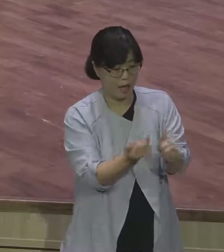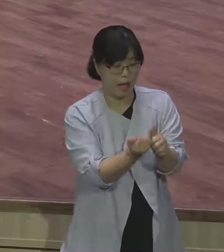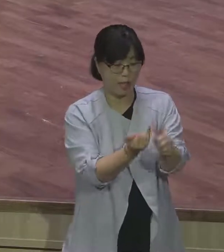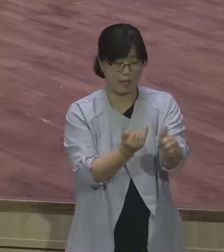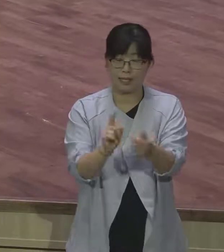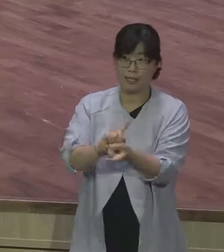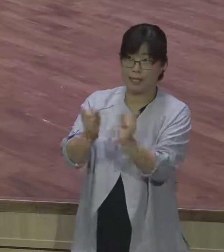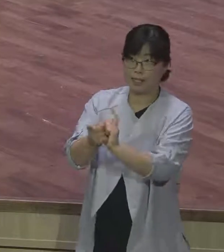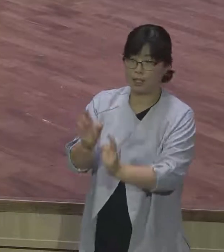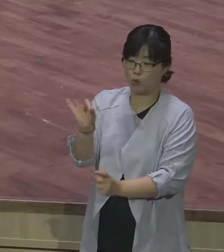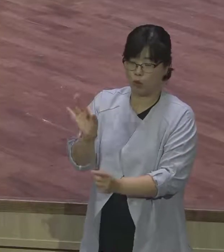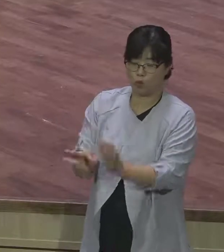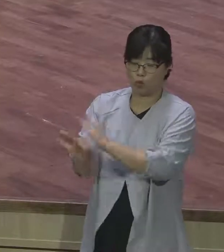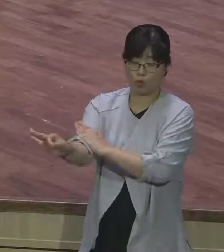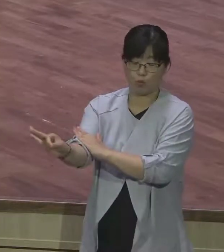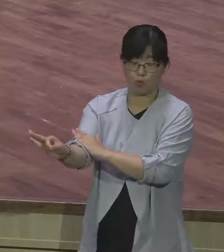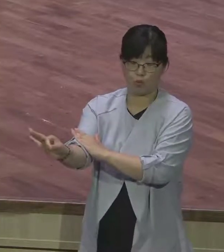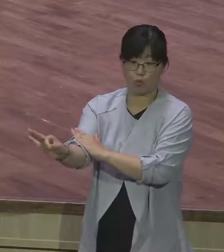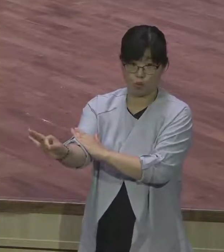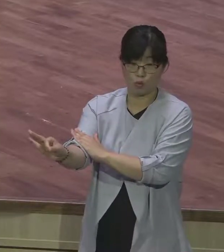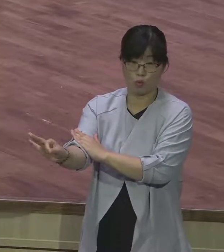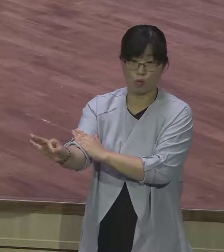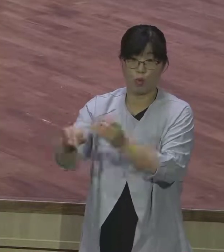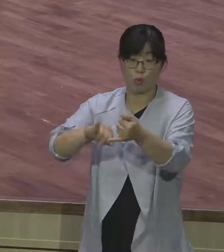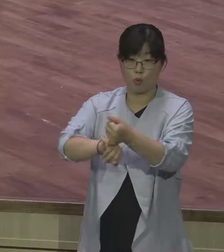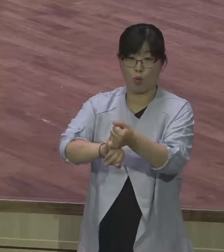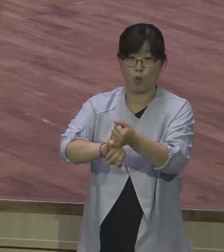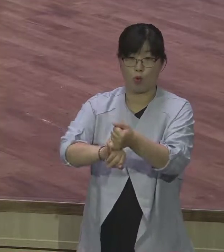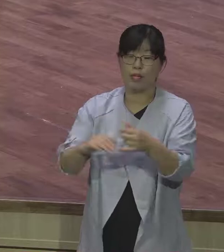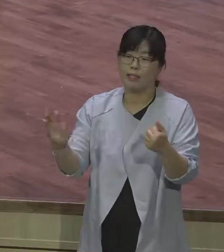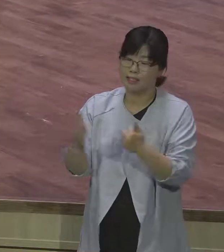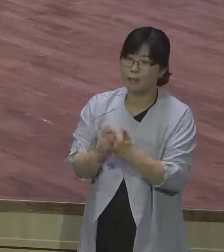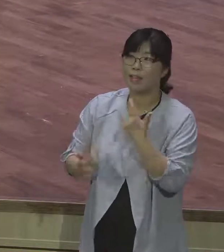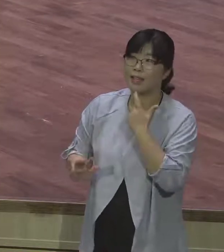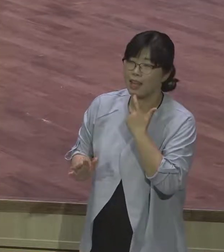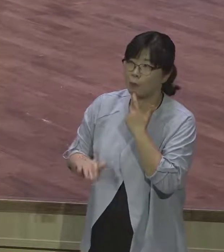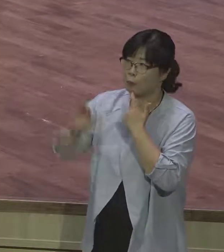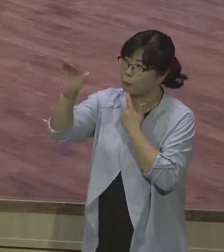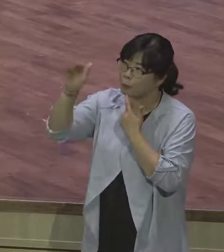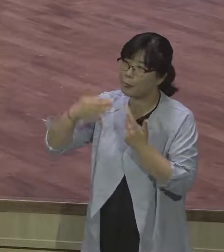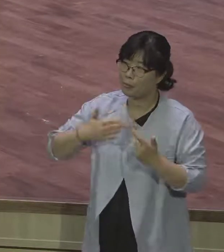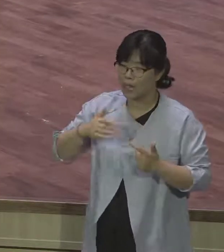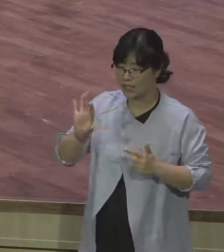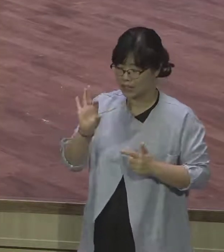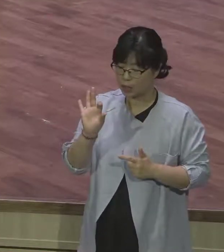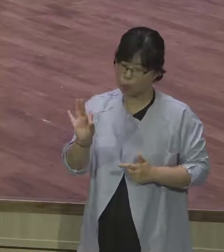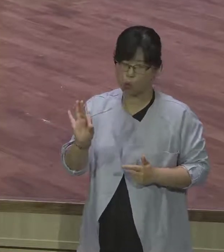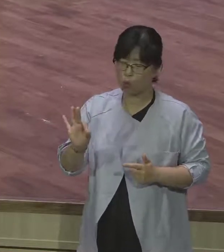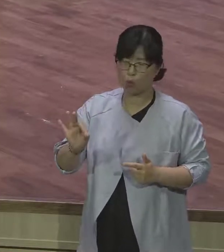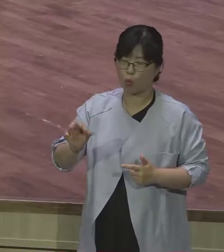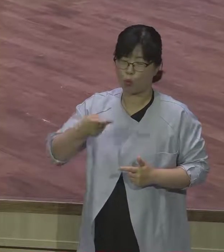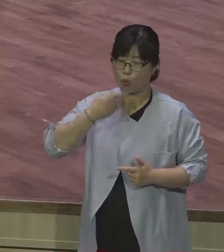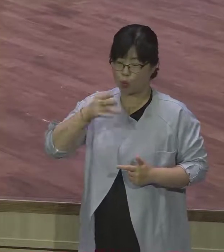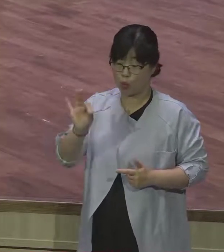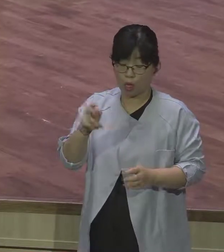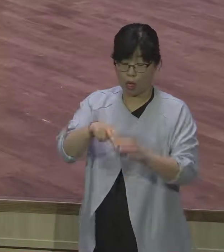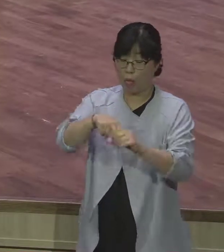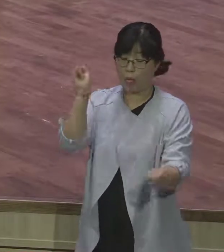결혼 지참금이 없었던 이 야곱은 몸으로 뛰어옵니다. 내가 7년간 그렇게 노동을 할 거니